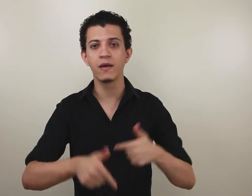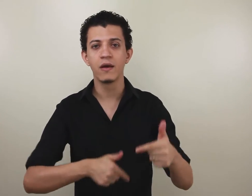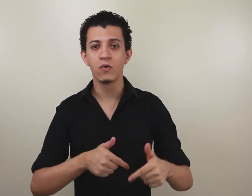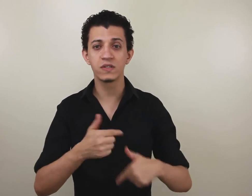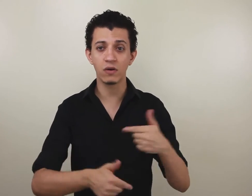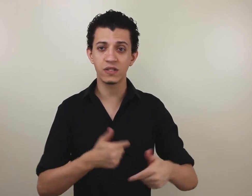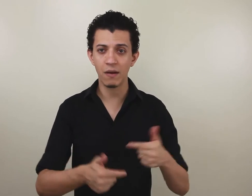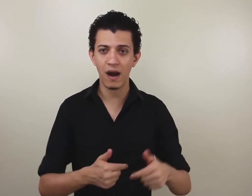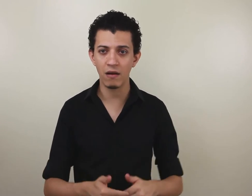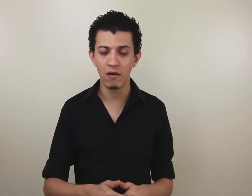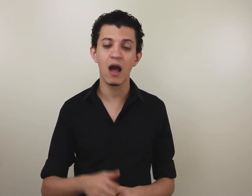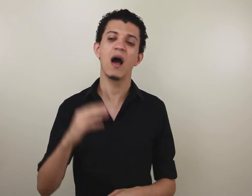o sinal de trabalho.